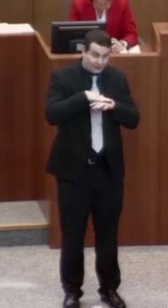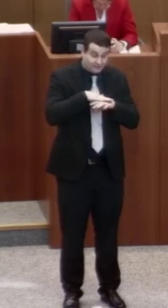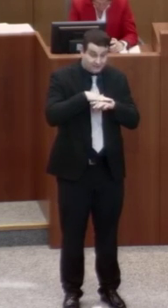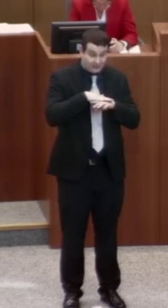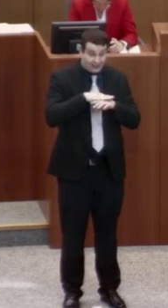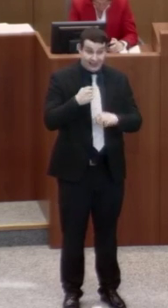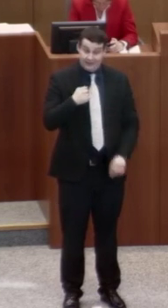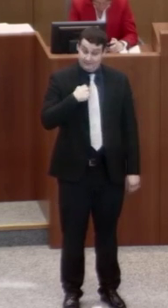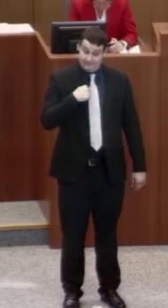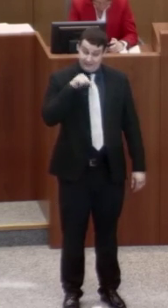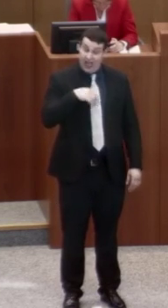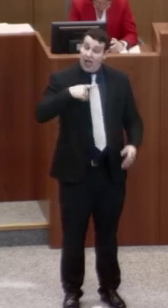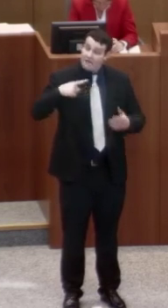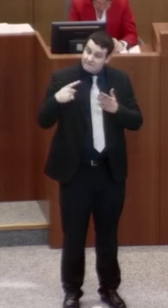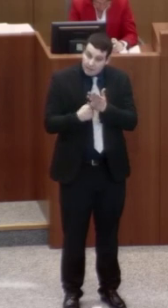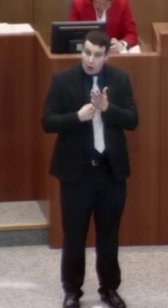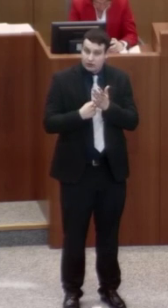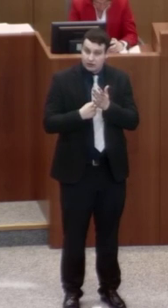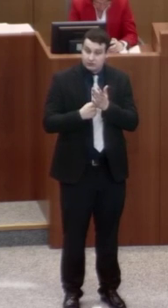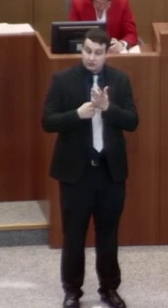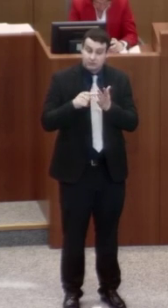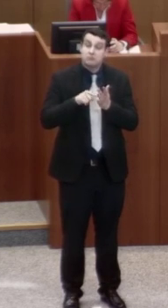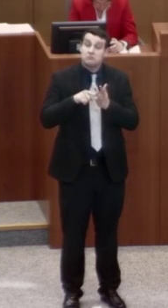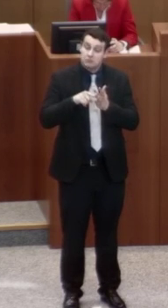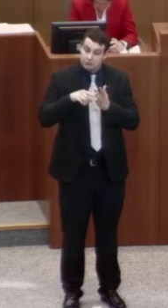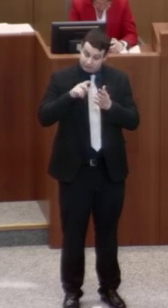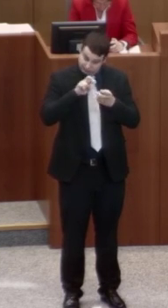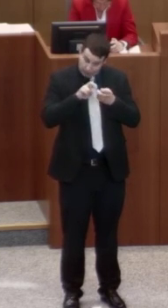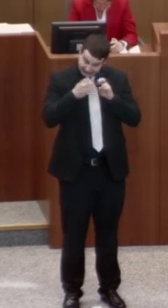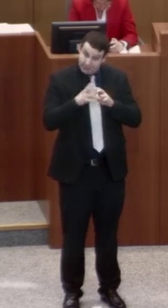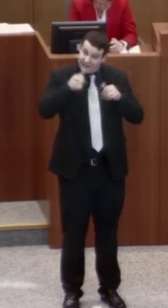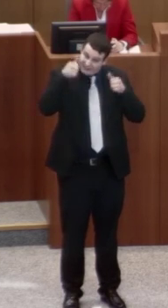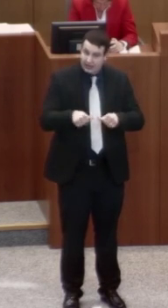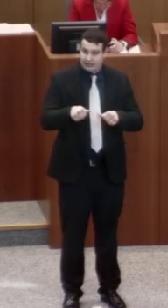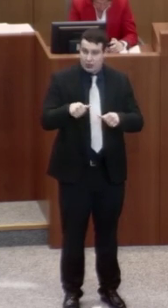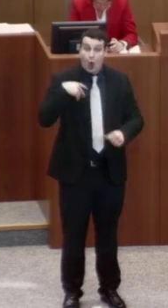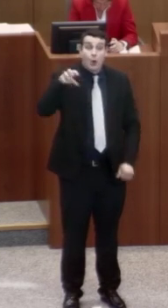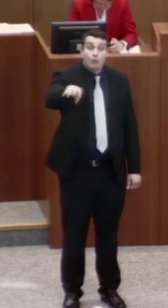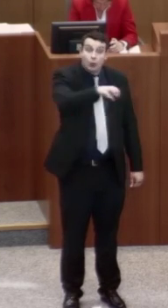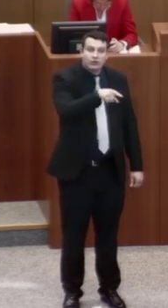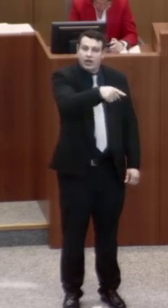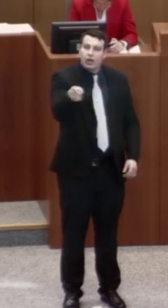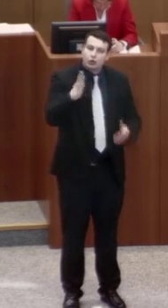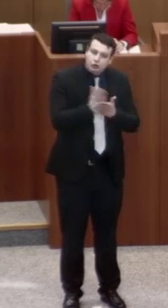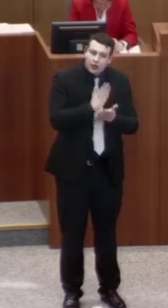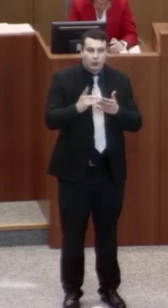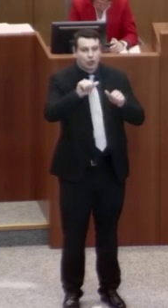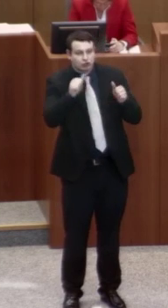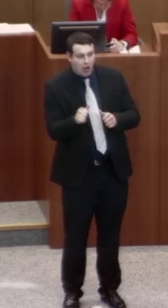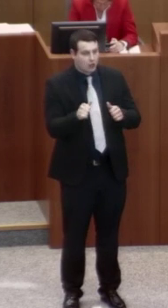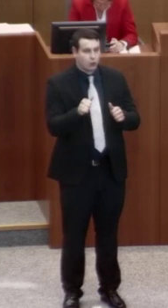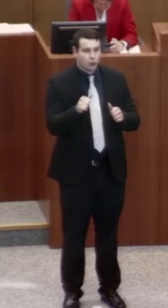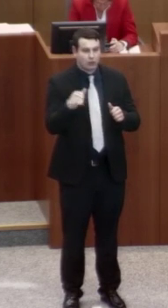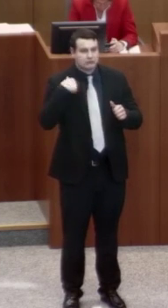in ihrer Entscheidungs und Gestaltungshoheit einzuschränken.